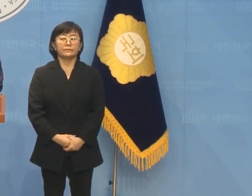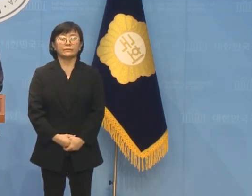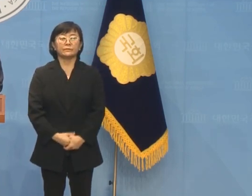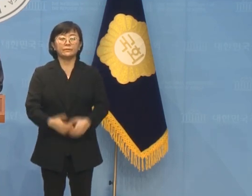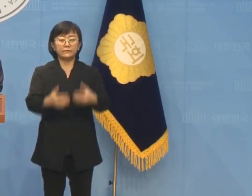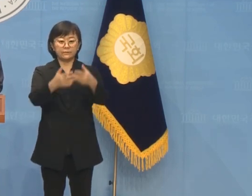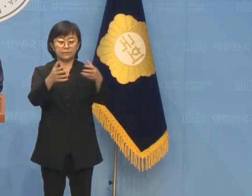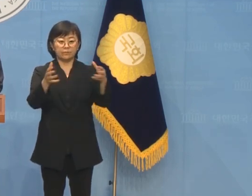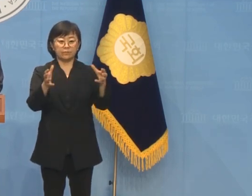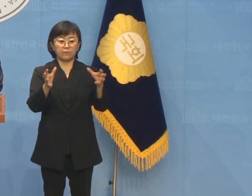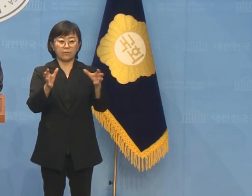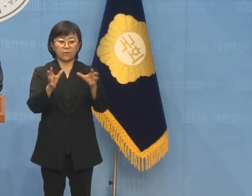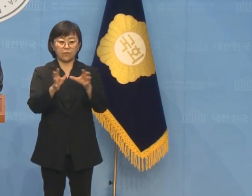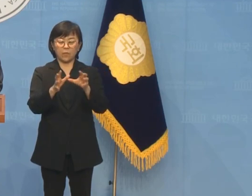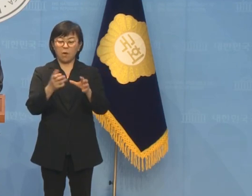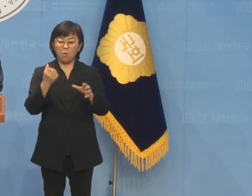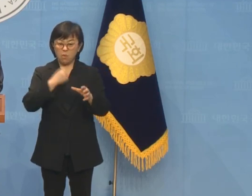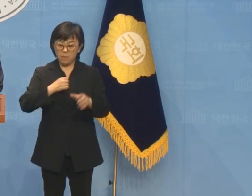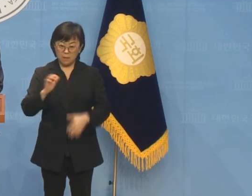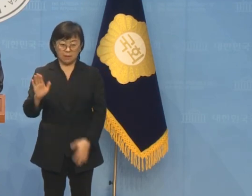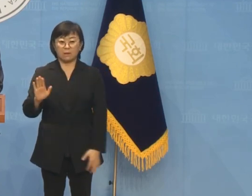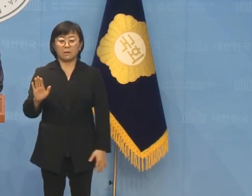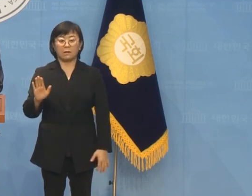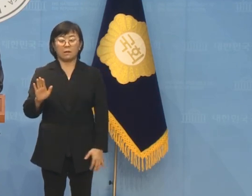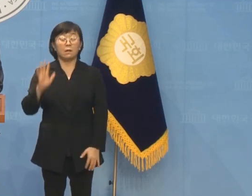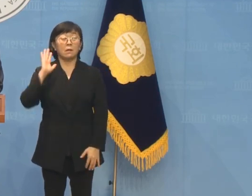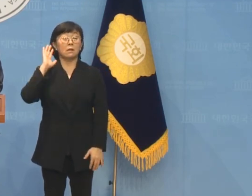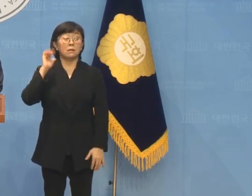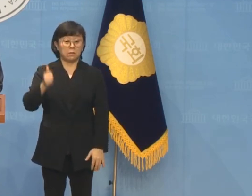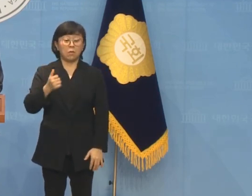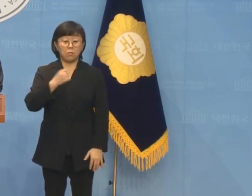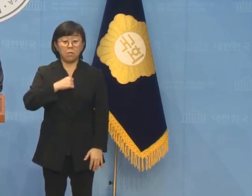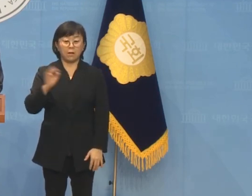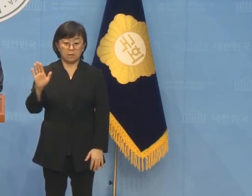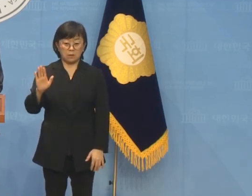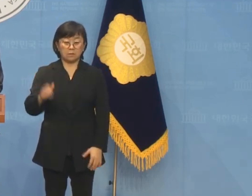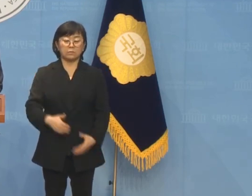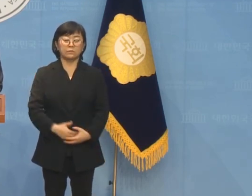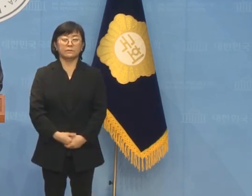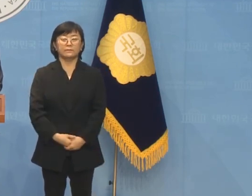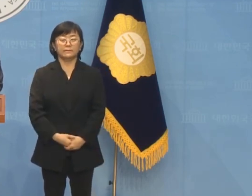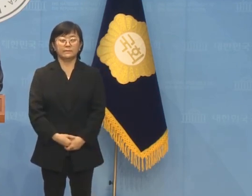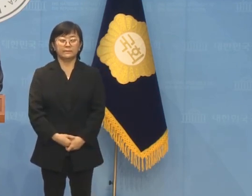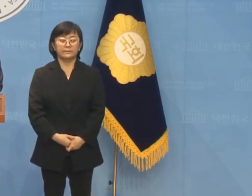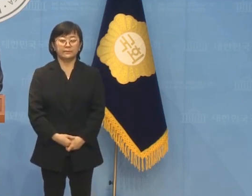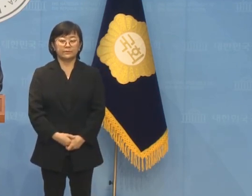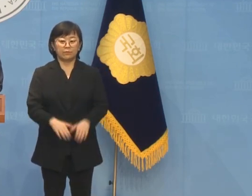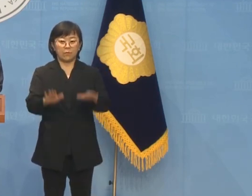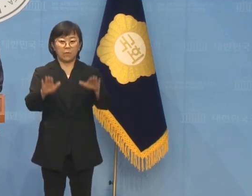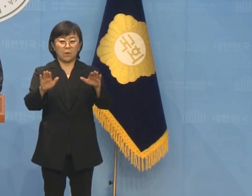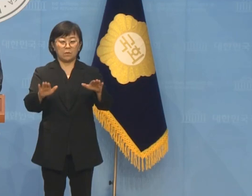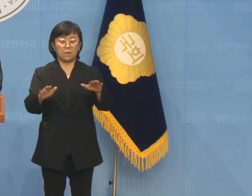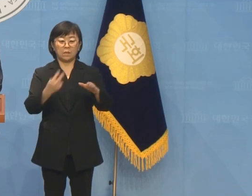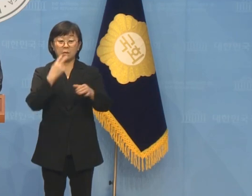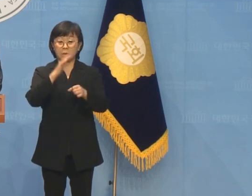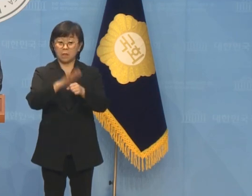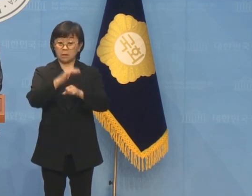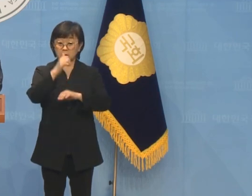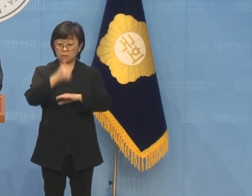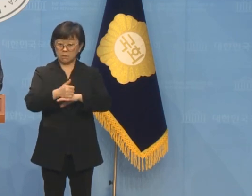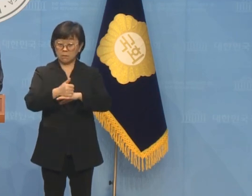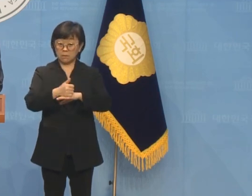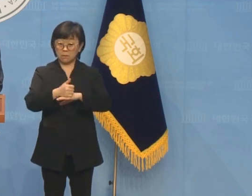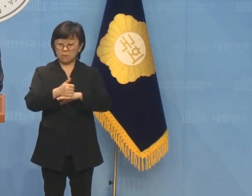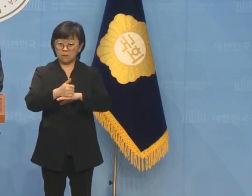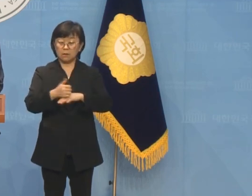당을 원망하지 않습니다. 대통령을 원망하지도 않습니다. 오늘의 이 참담한 결과는